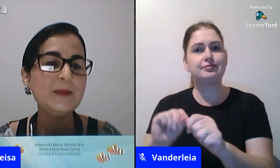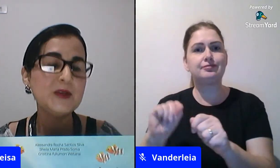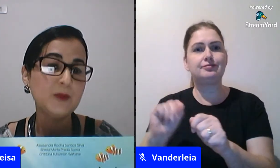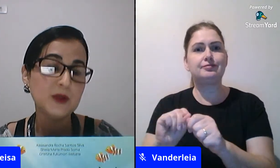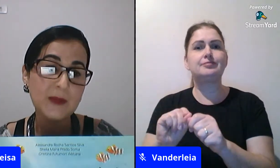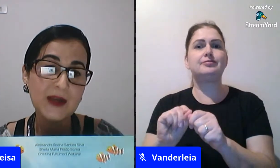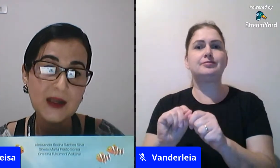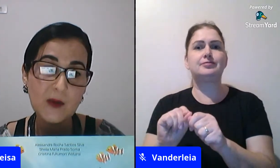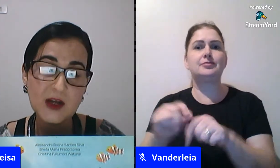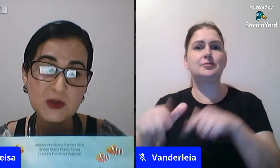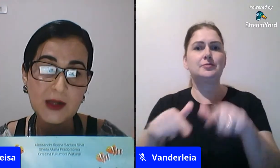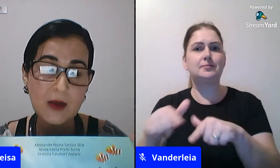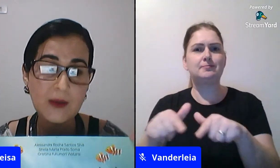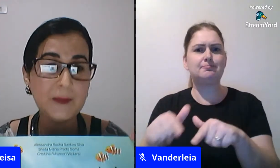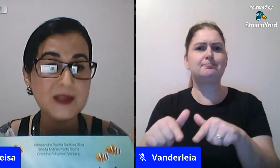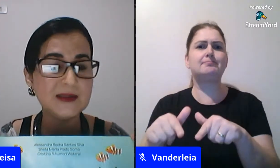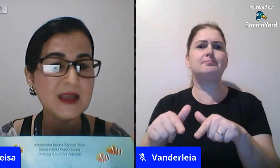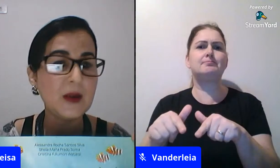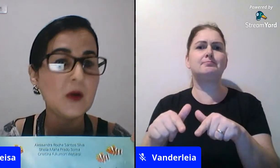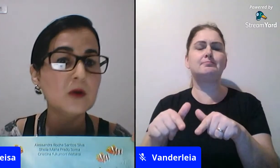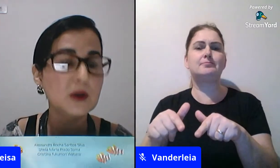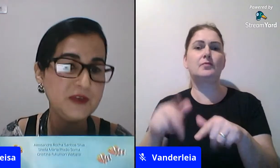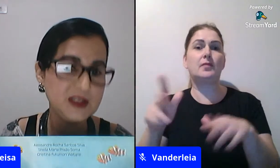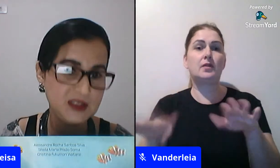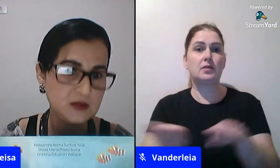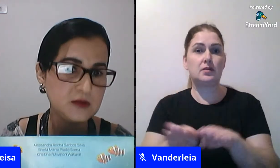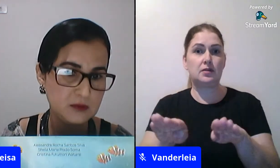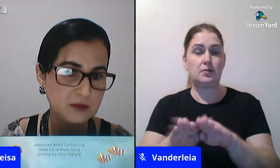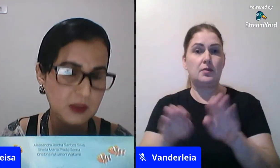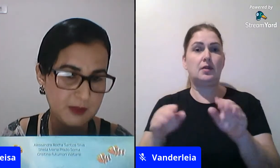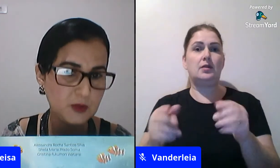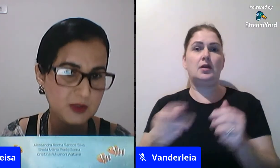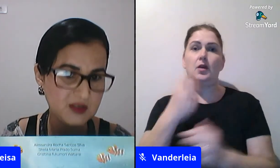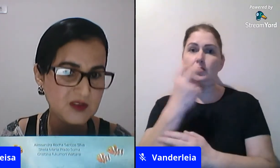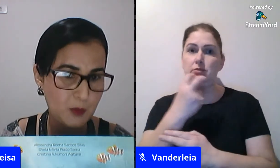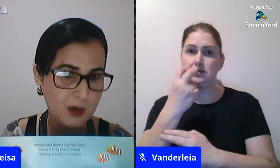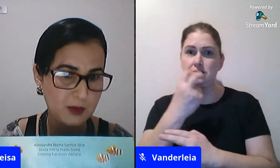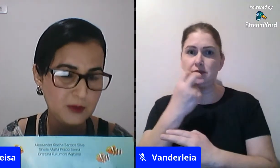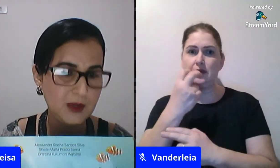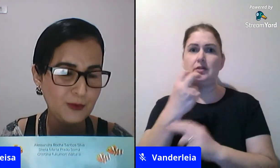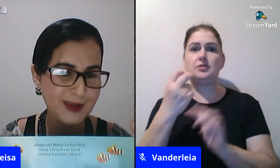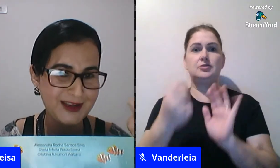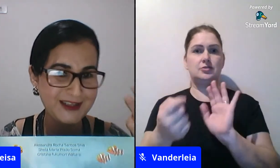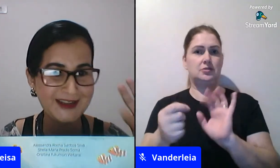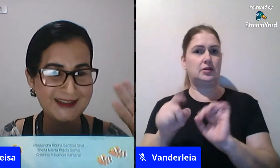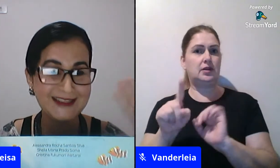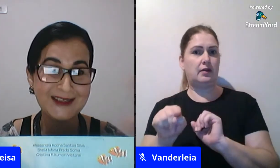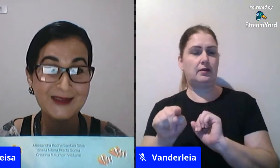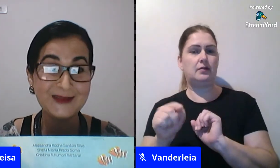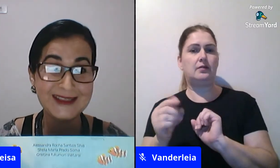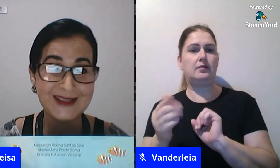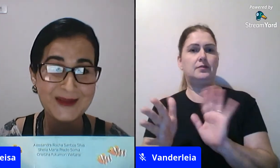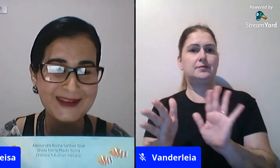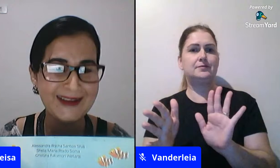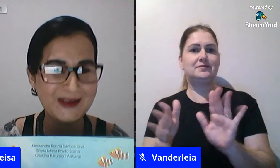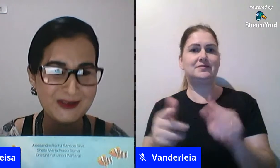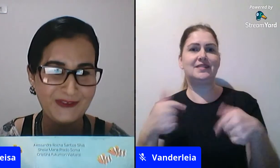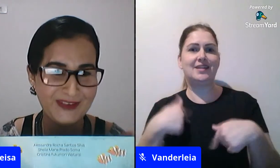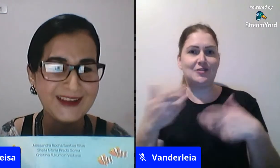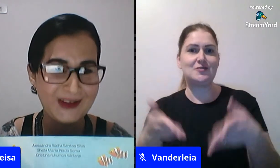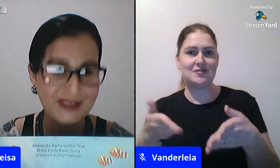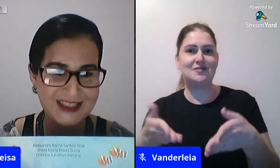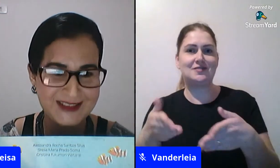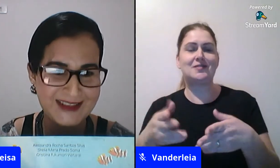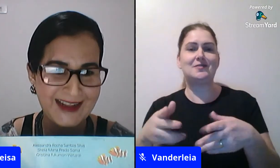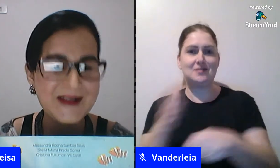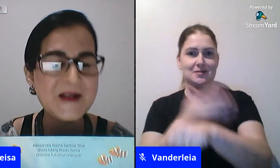depois você pode trabalhar a linguagem oral que apresentar pra eu fiz isso com a minha turma de terceiro ano tá sendo até um testemunho aqui que eu